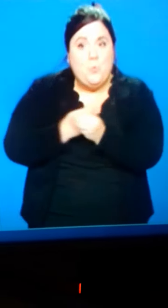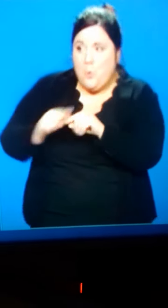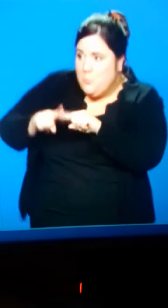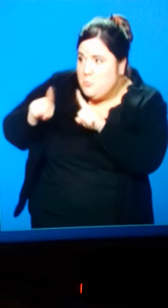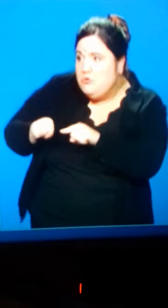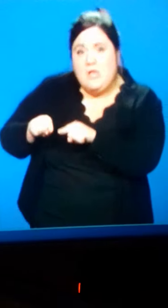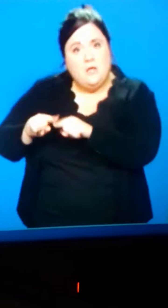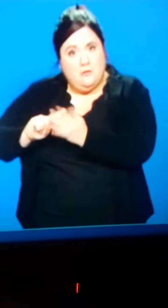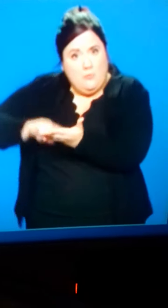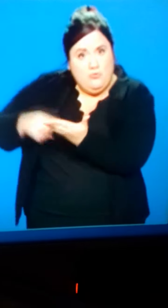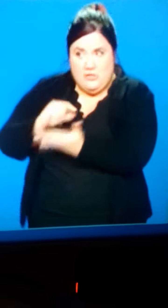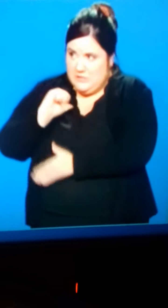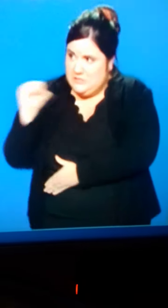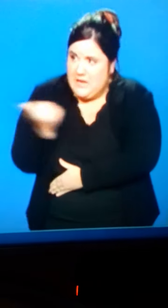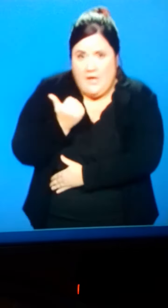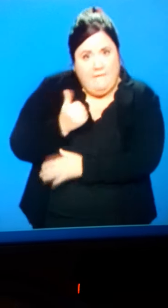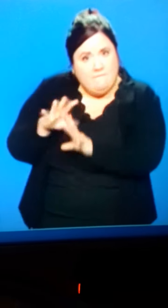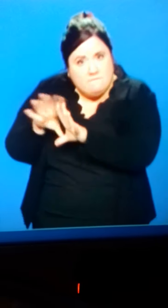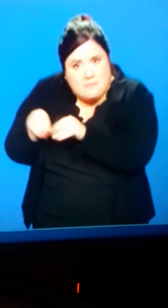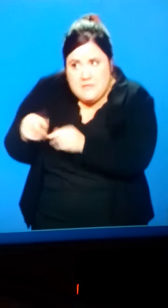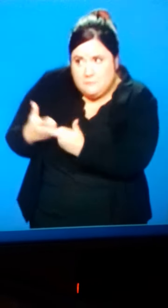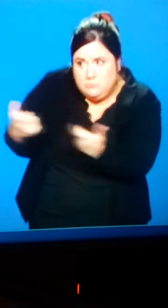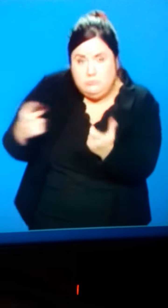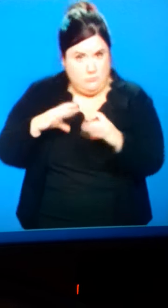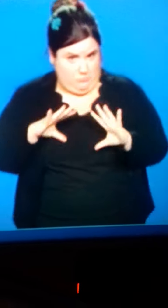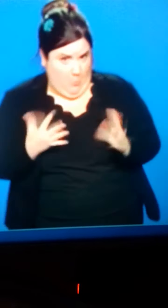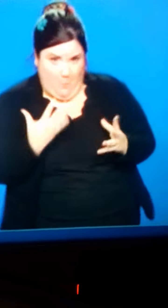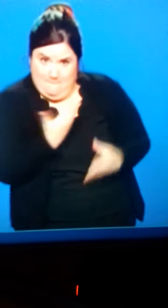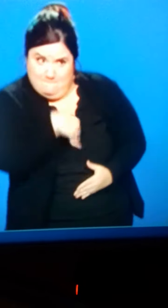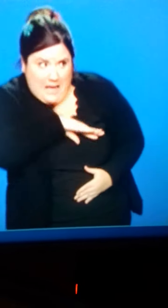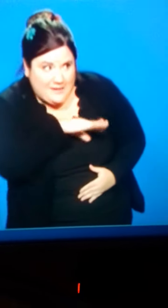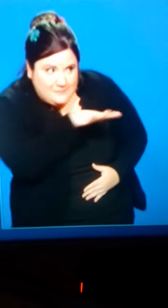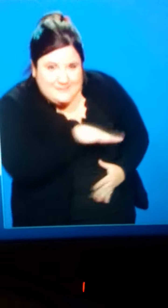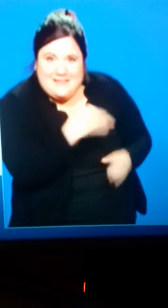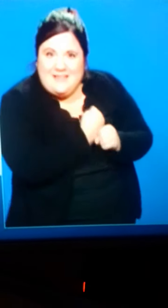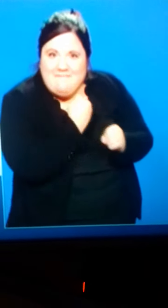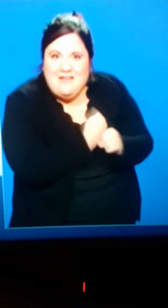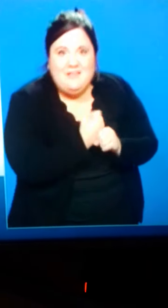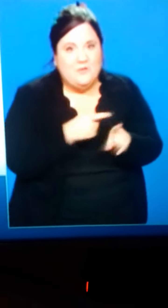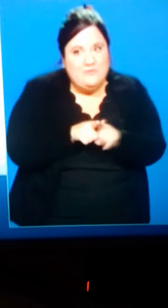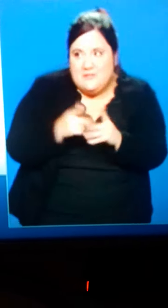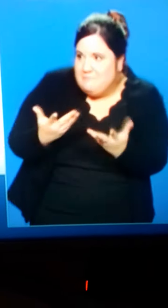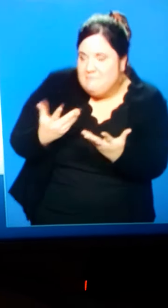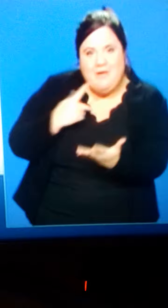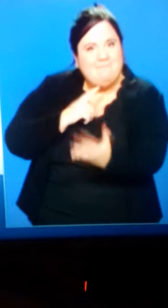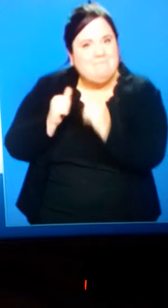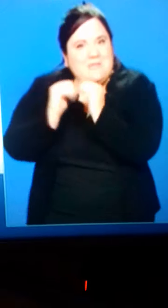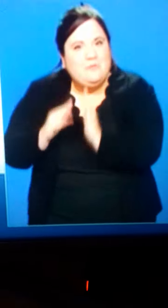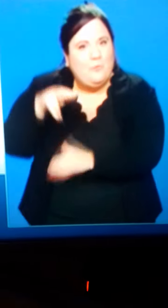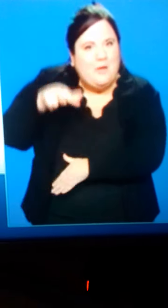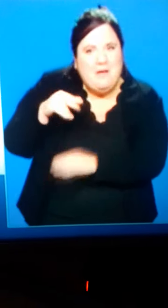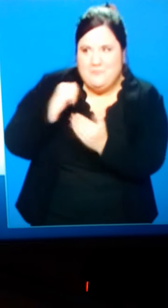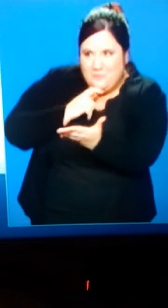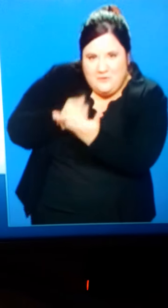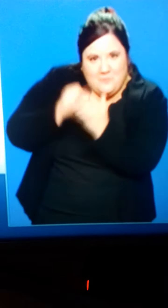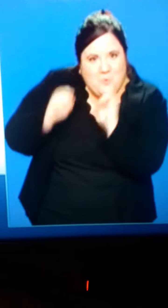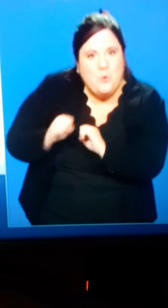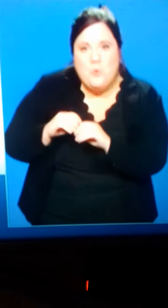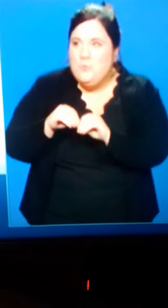tout simplement dans la vie, en accédant à la propriété, en protégeant notre famille, nos proches, en concrétisant nos projets. Mais aussi parce que...